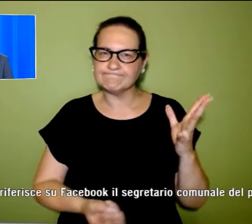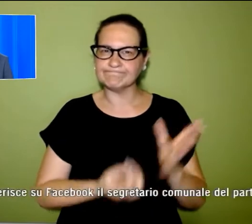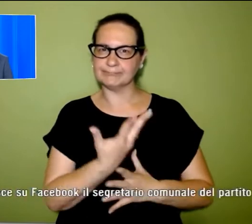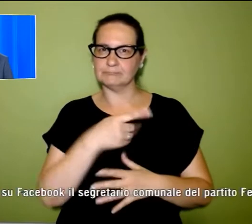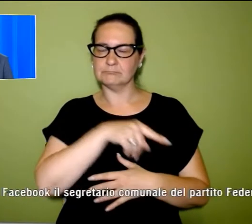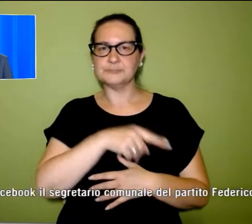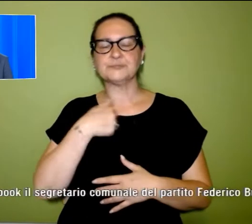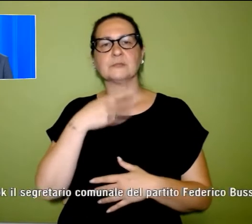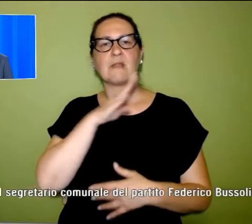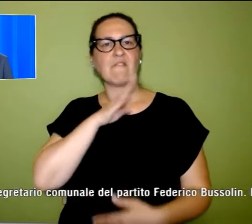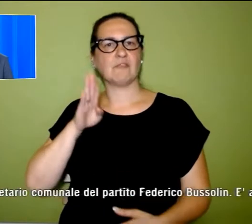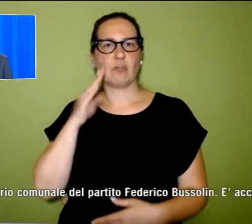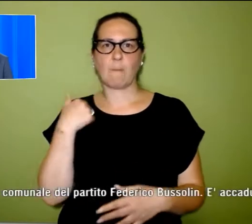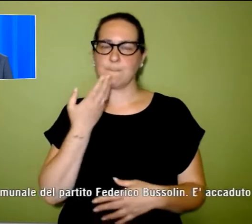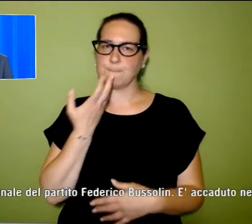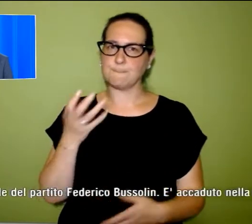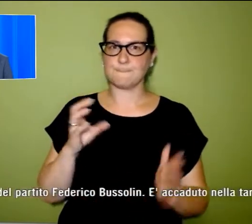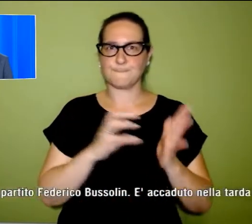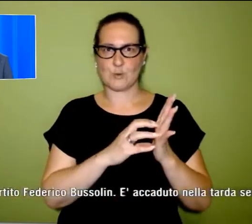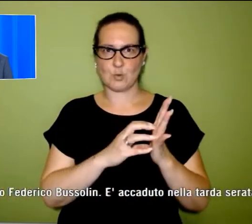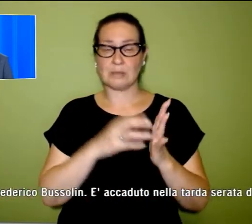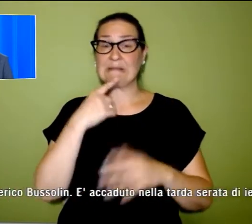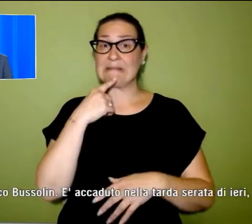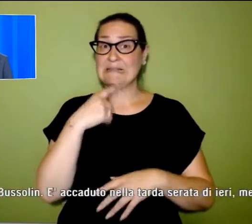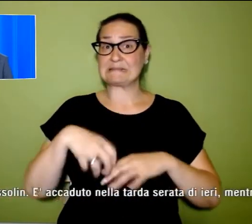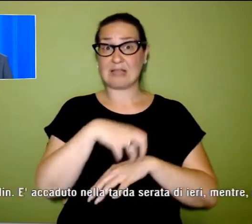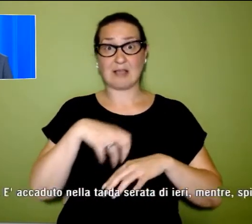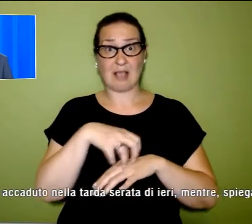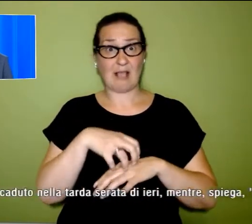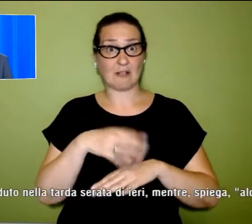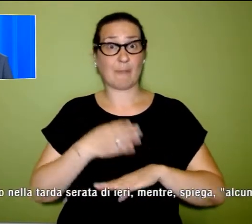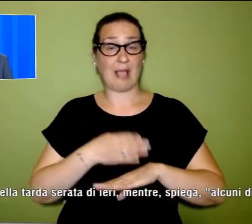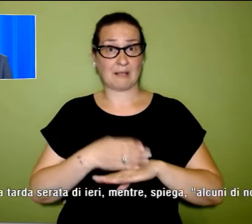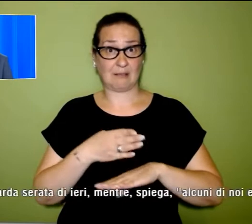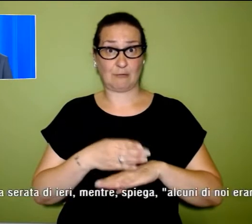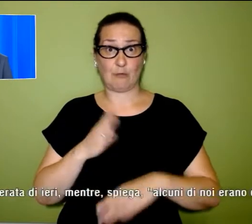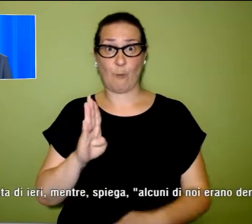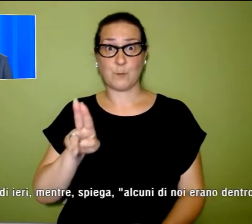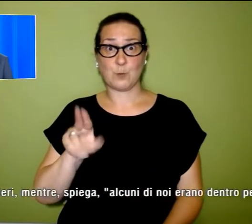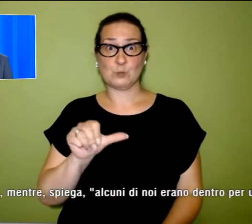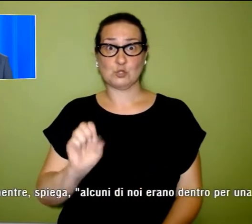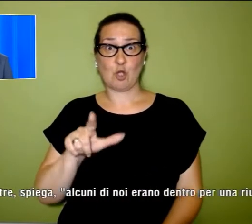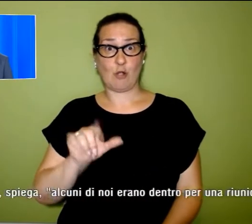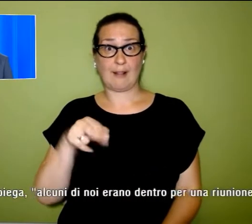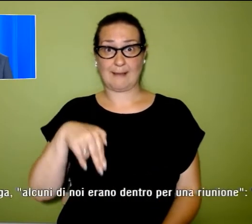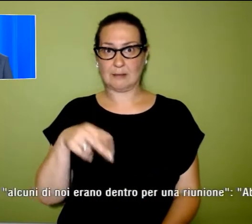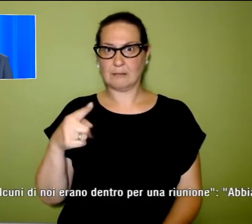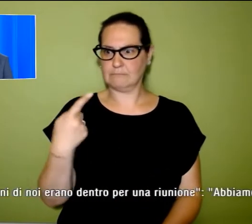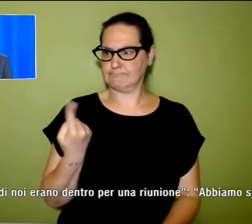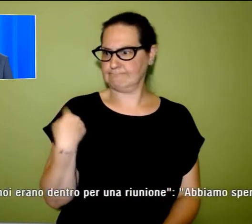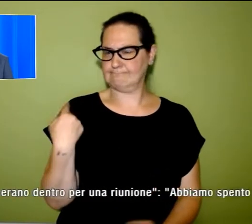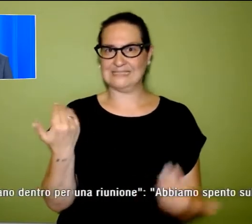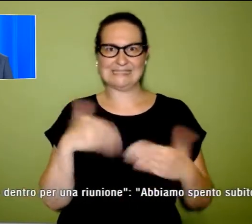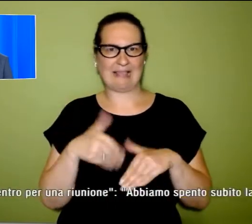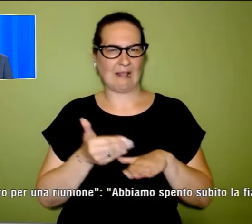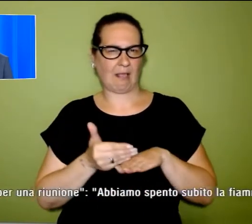comunale del partito Federico Bussolin. È accaduto nella tarda serata di ieri, mentre spiega